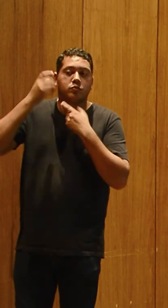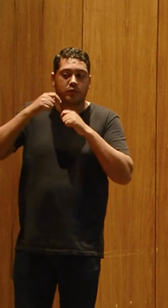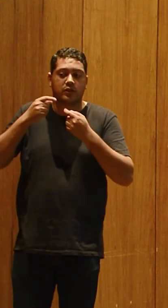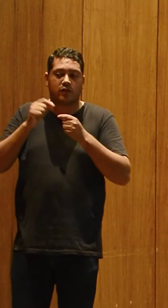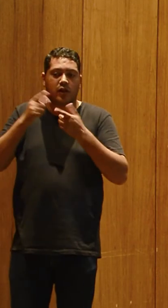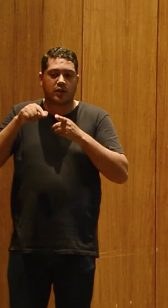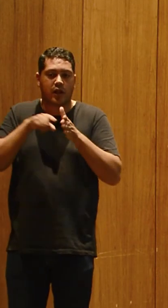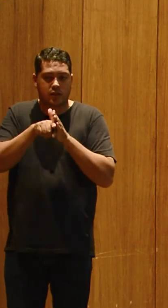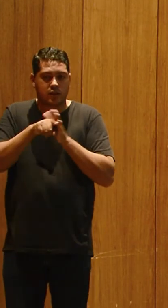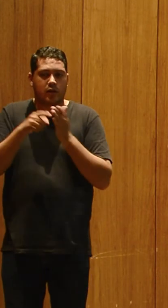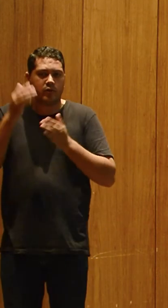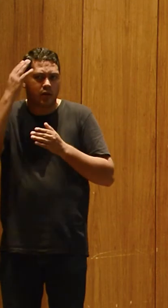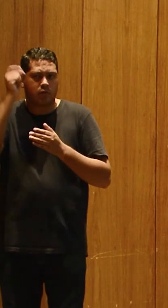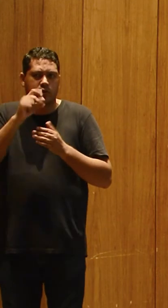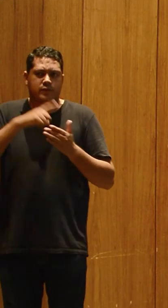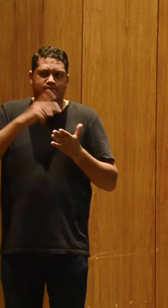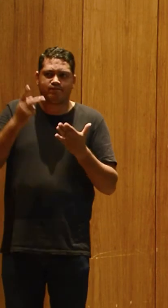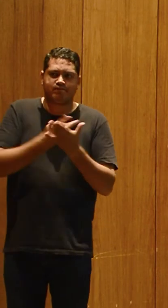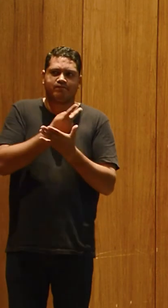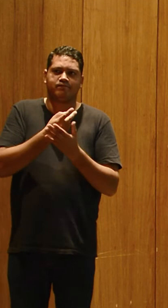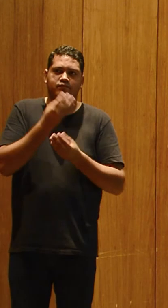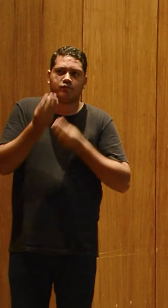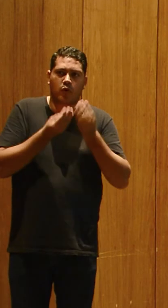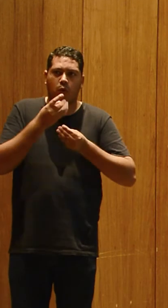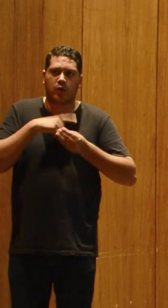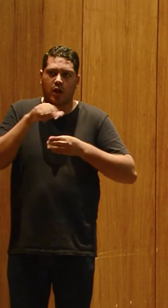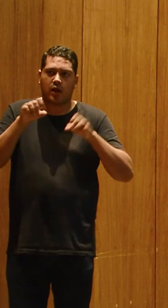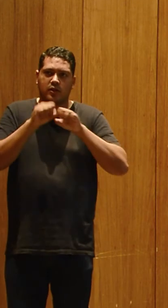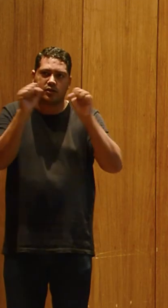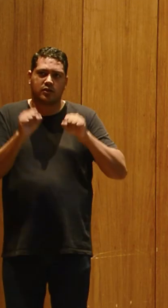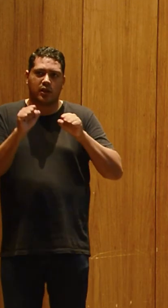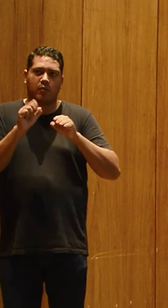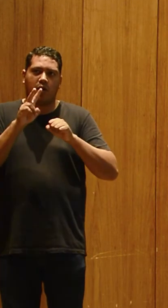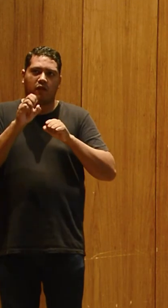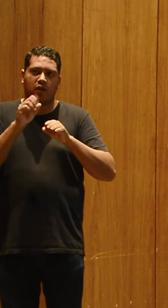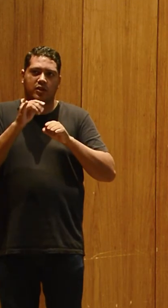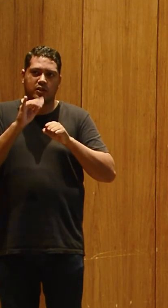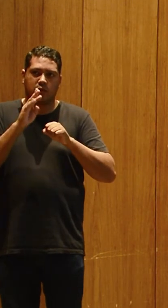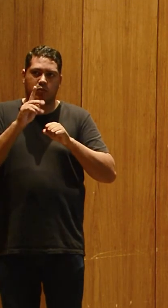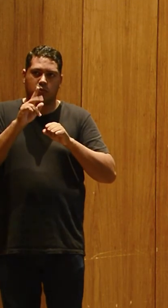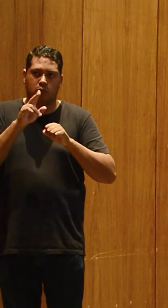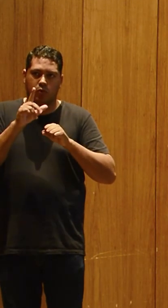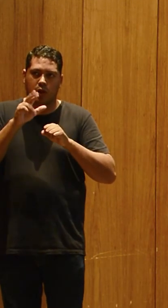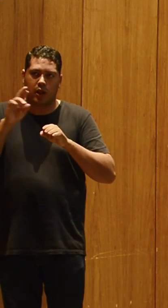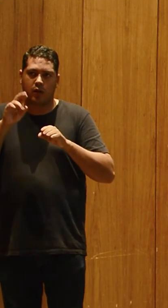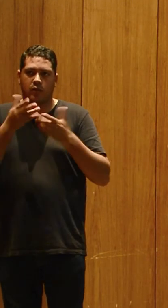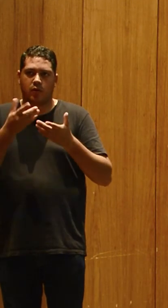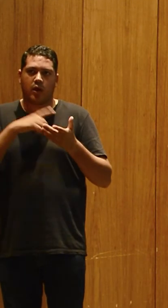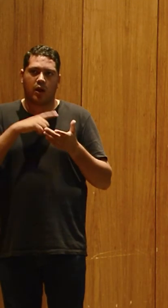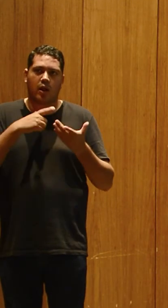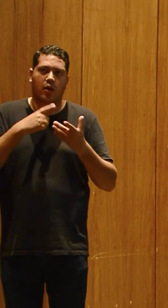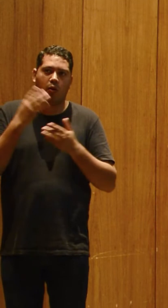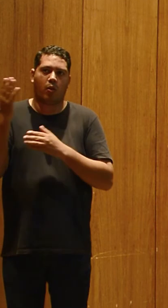como que está acontecendo, como que está funcionando esse sistema vestibular. Então, para você que tem tontura,